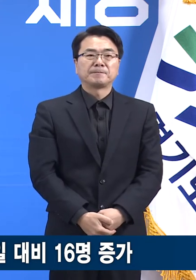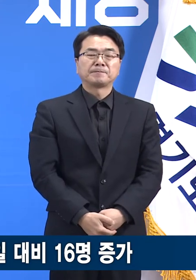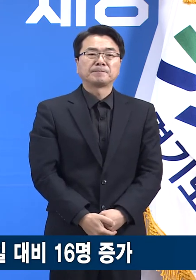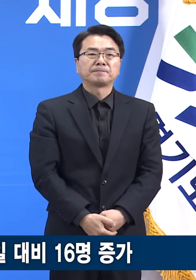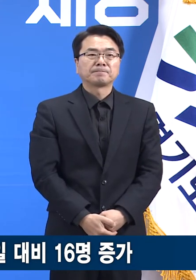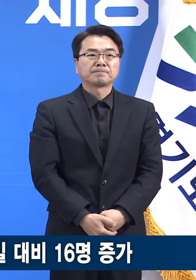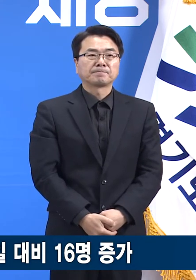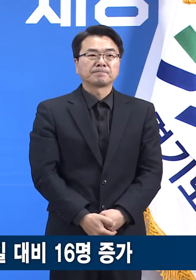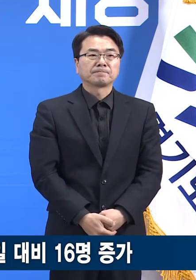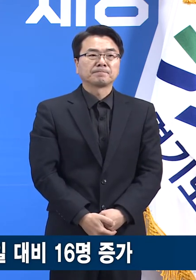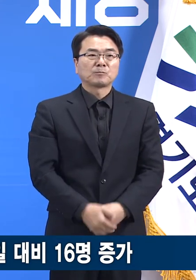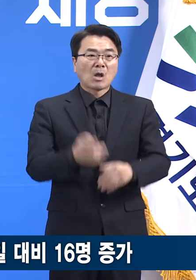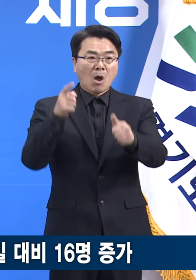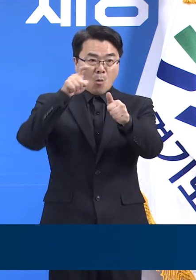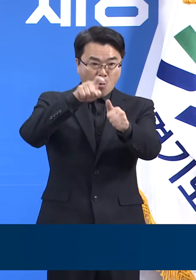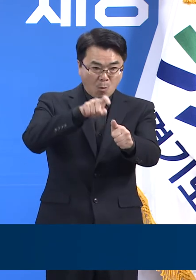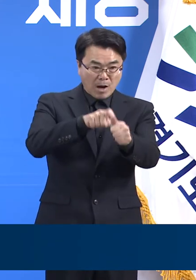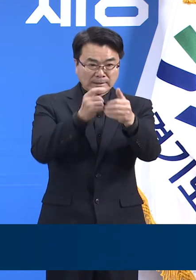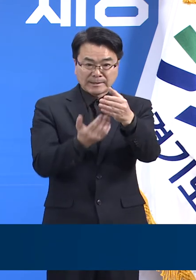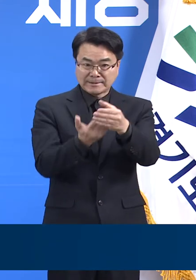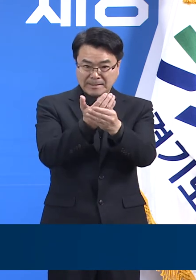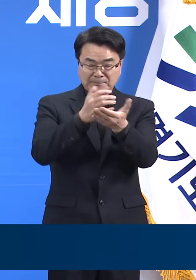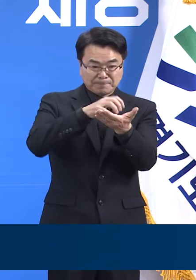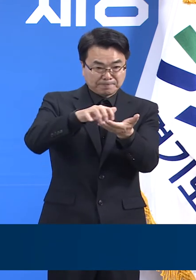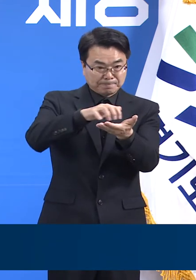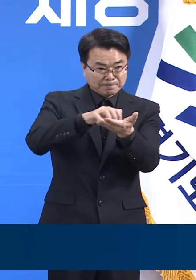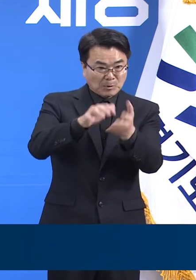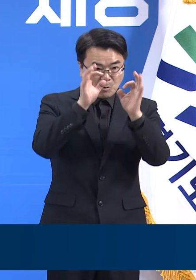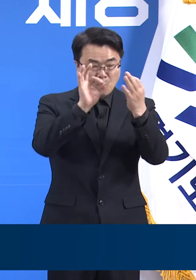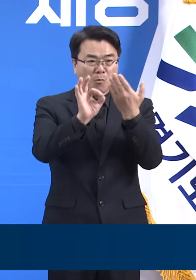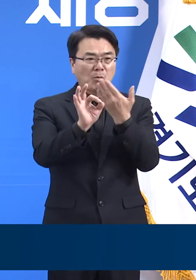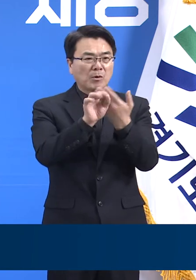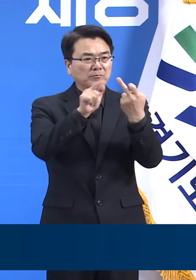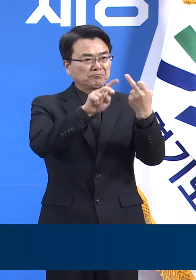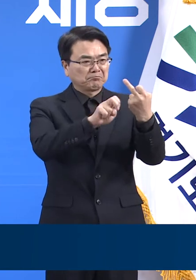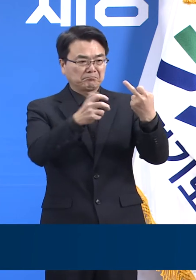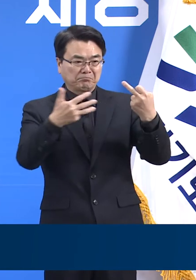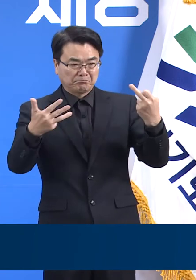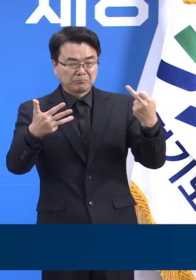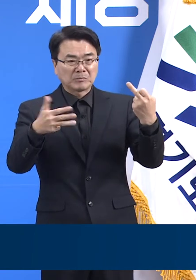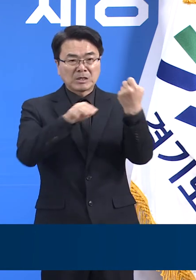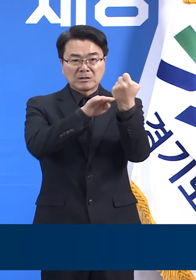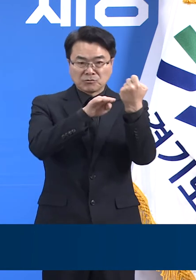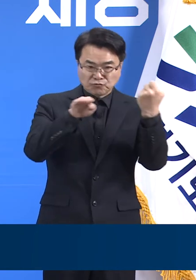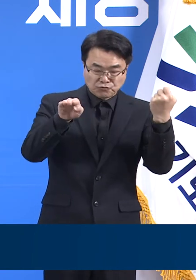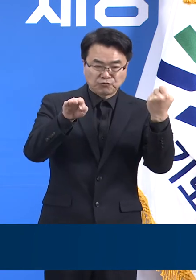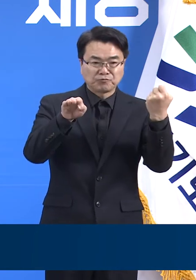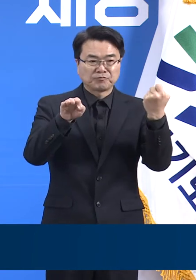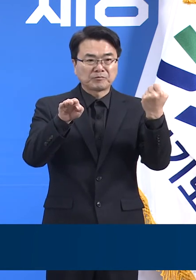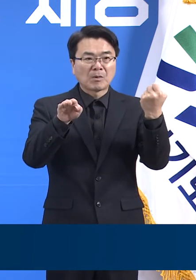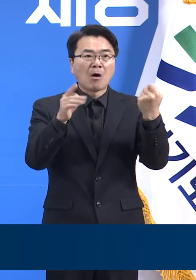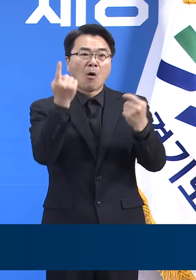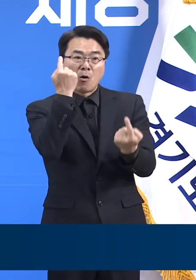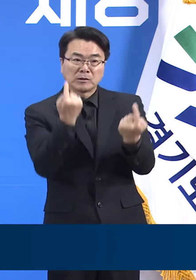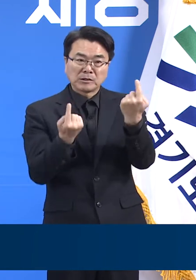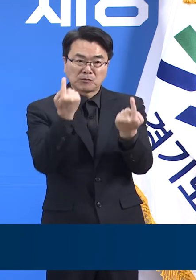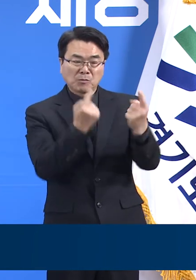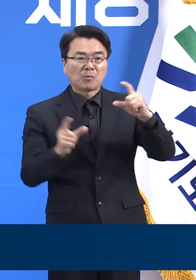경기도 확진자 발생 현황입니다. 12월 28일 0시 기준 경기도 확진자 수는 전일 오전 0시 대비